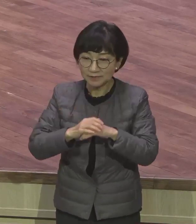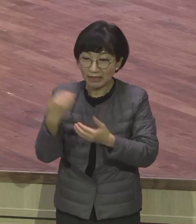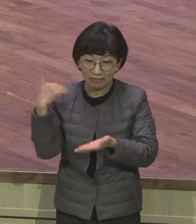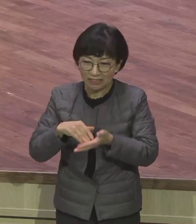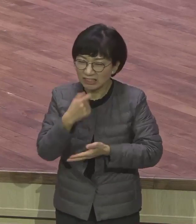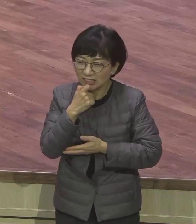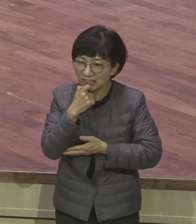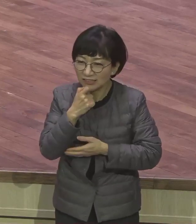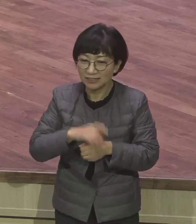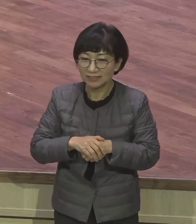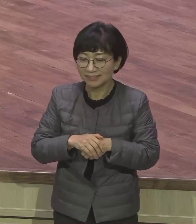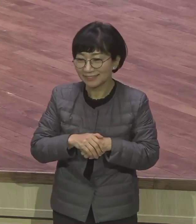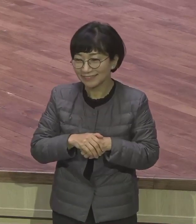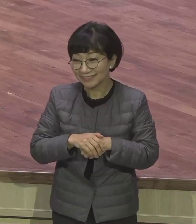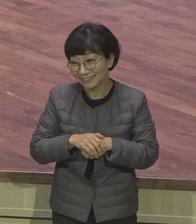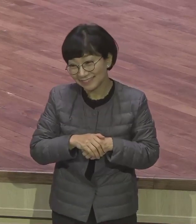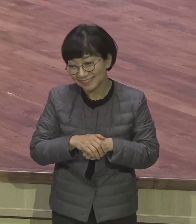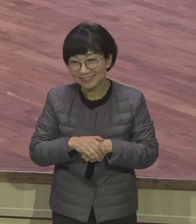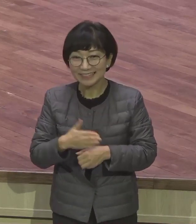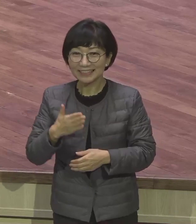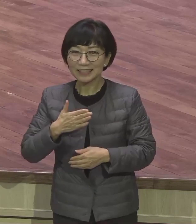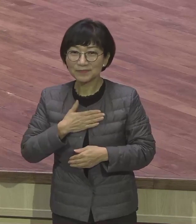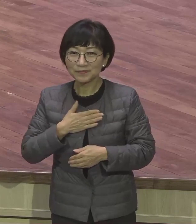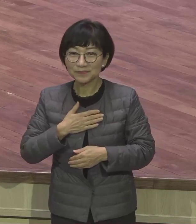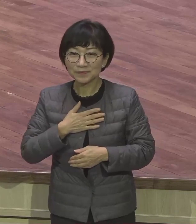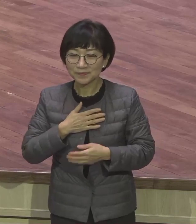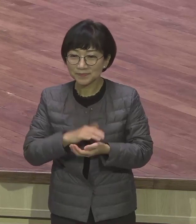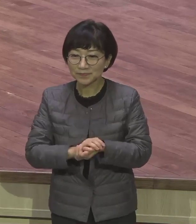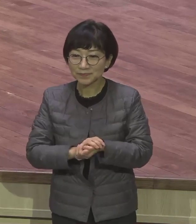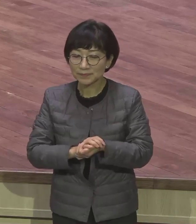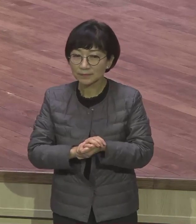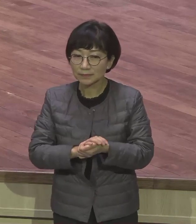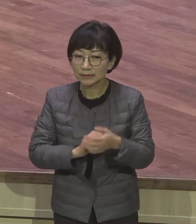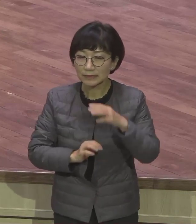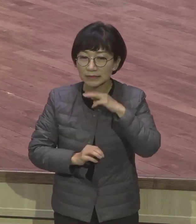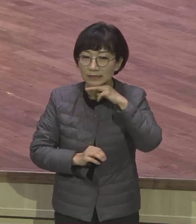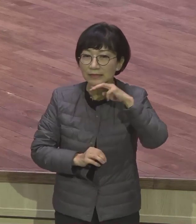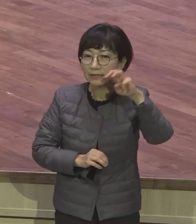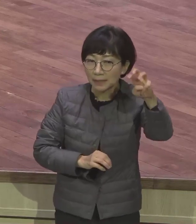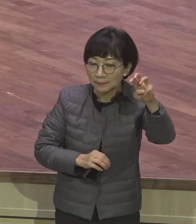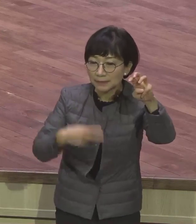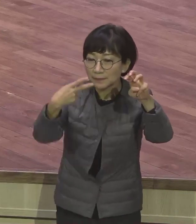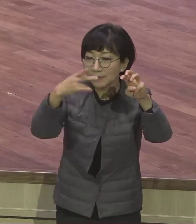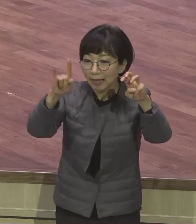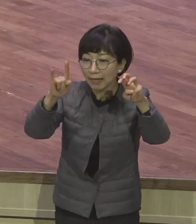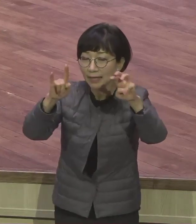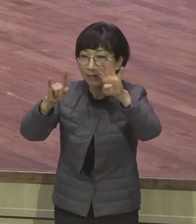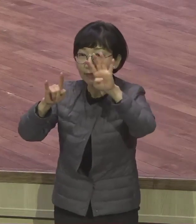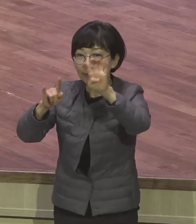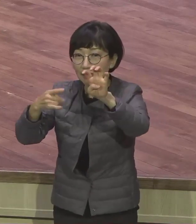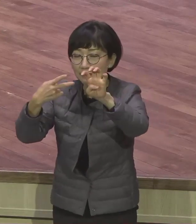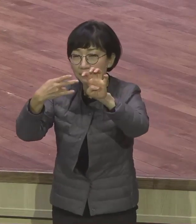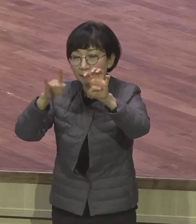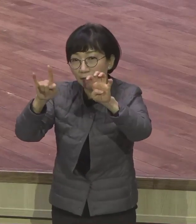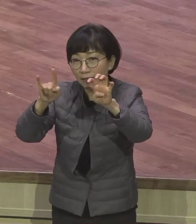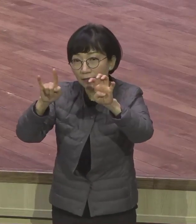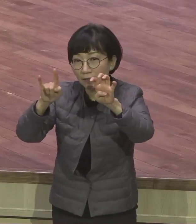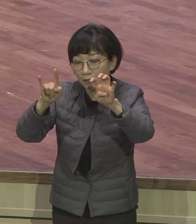30대로 시작해서 30대, 40대, 50대 노래를 모릅니다. 세상